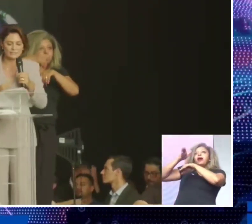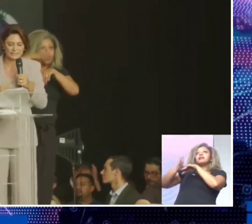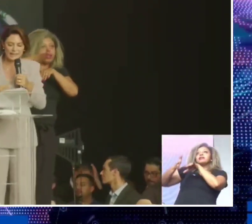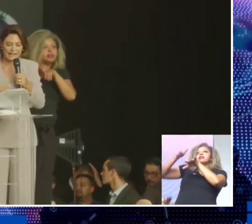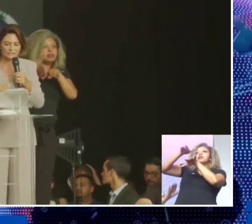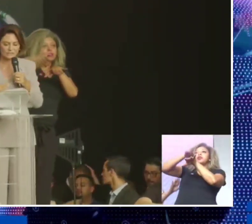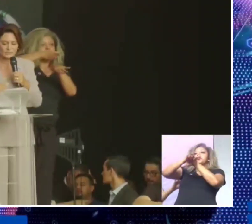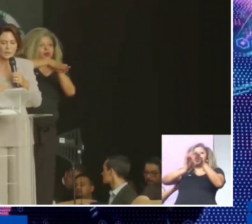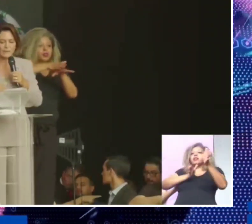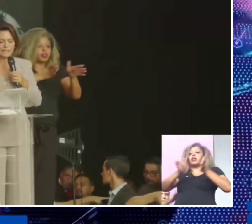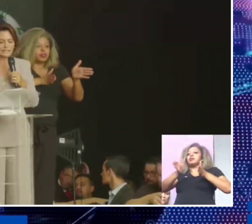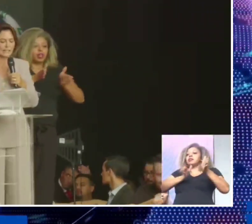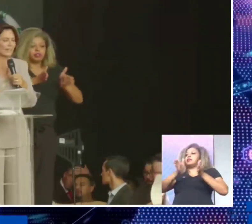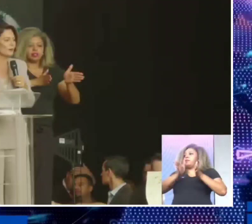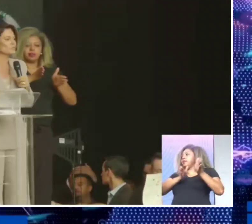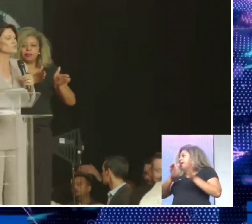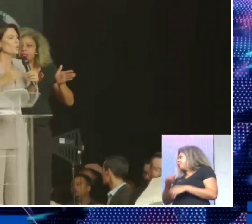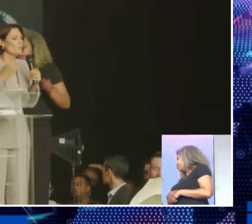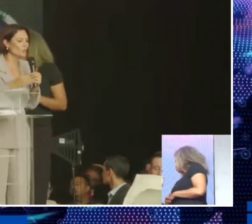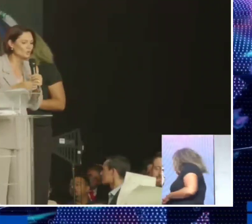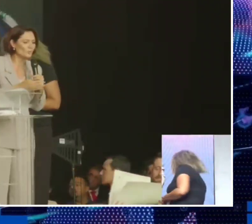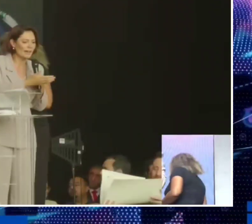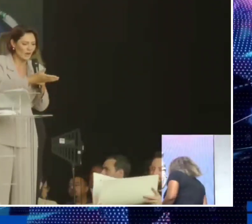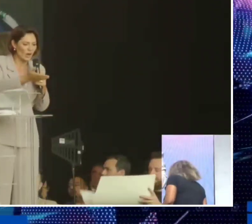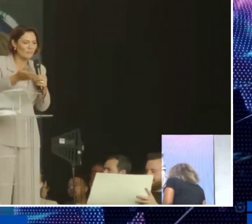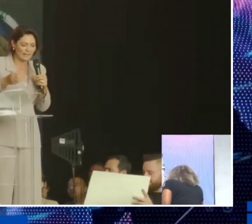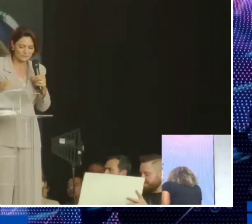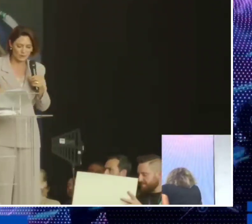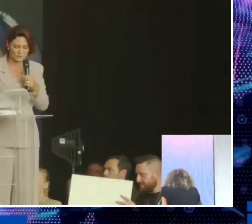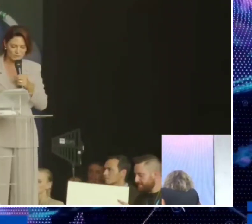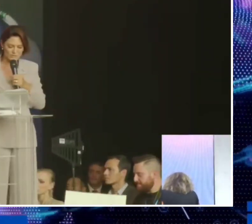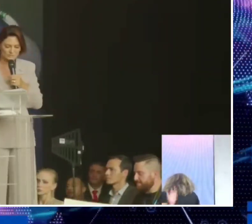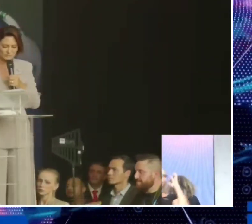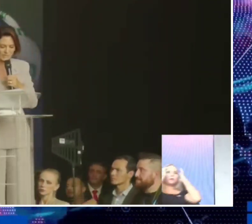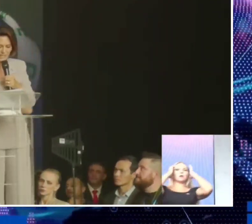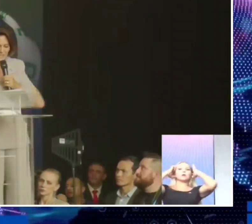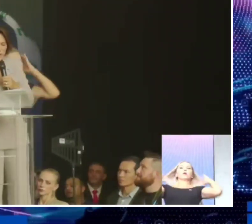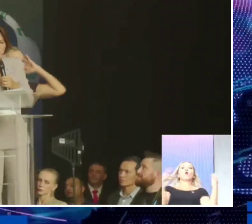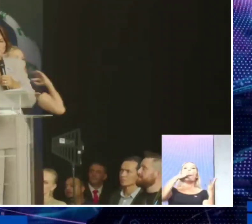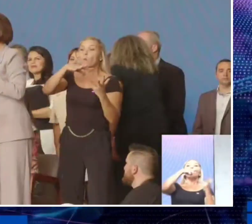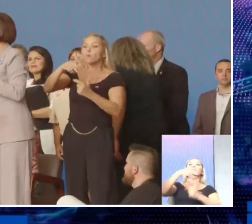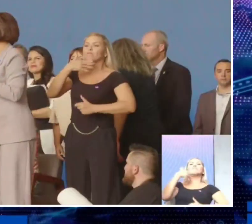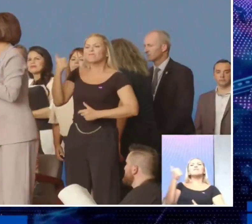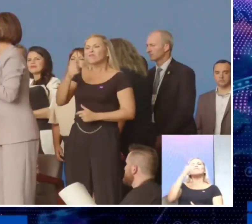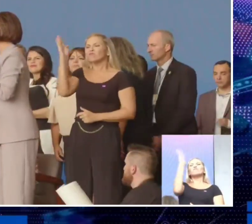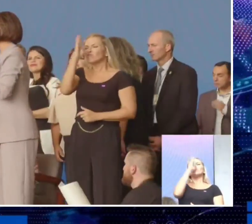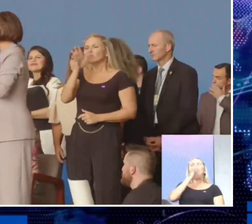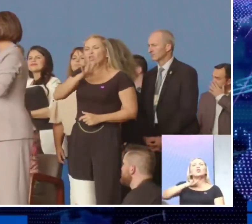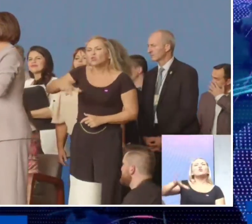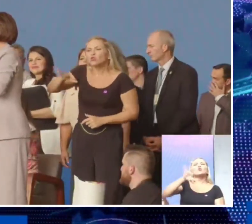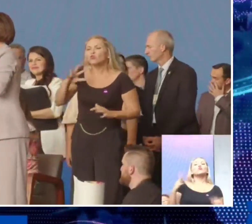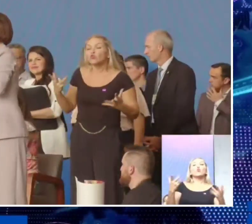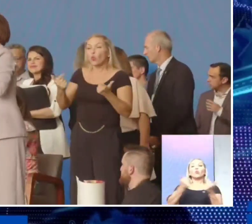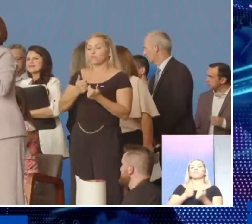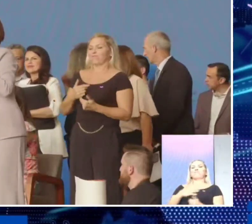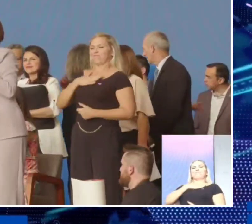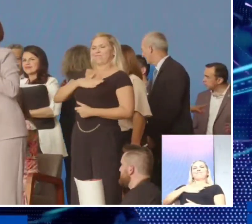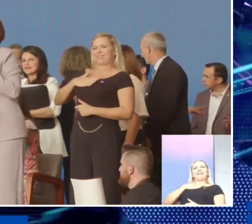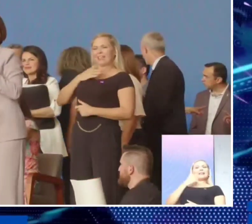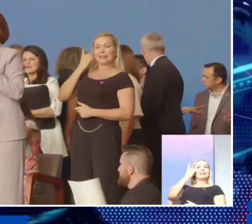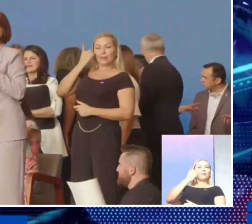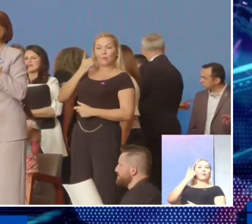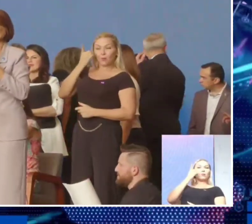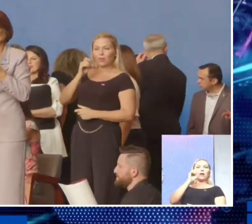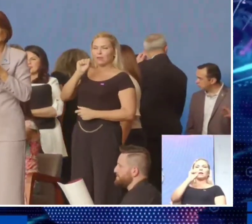acessibilidade. Para que tenhamos um mundo melhor para todos. E como diz a nossa querida deputada Soraya